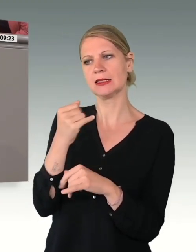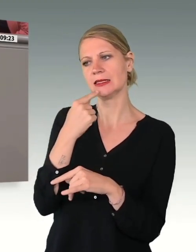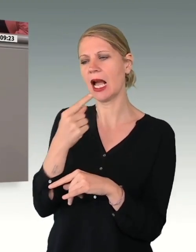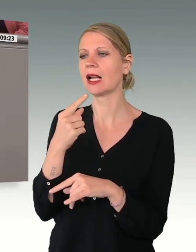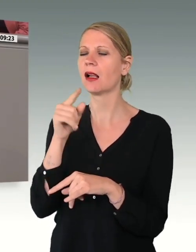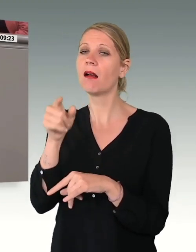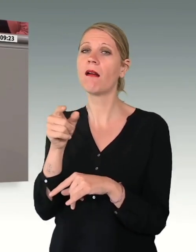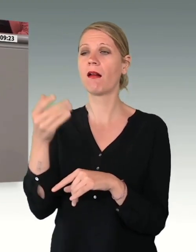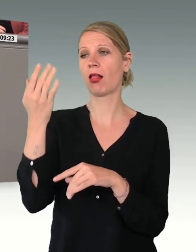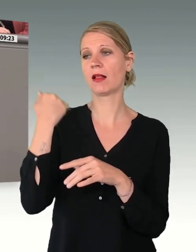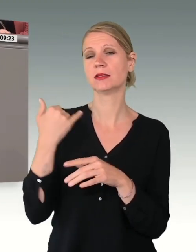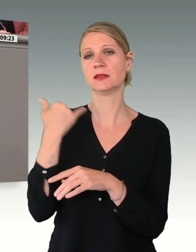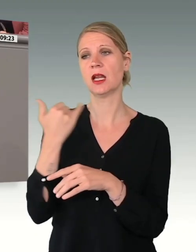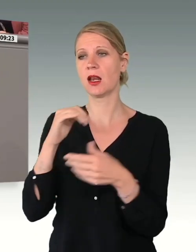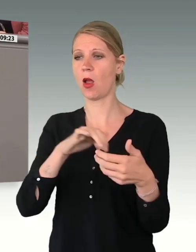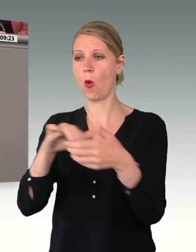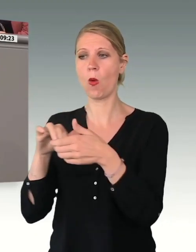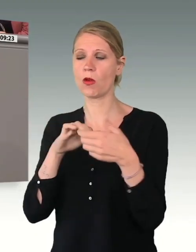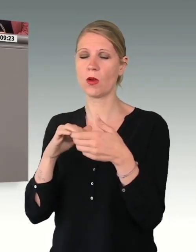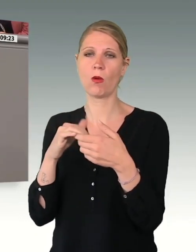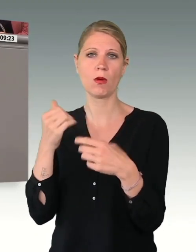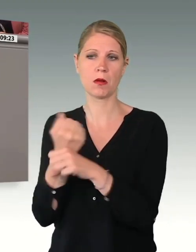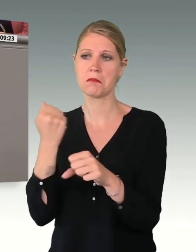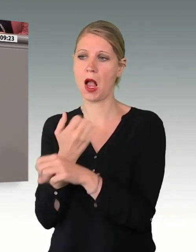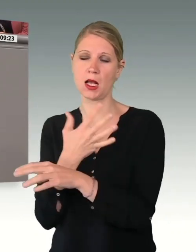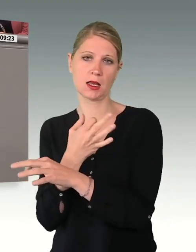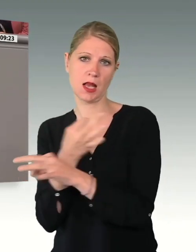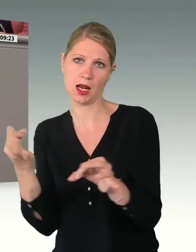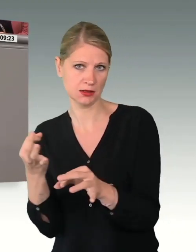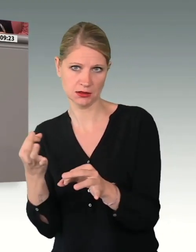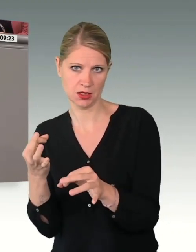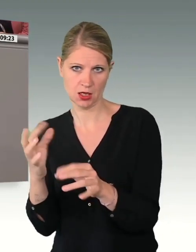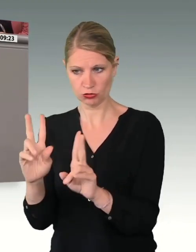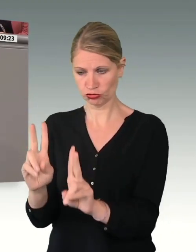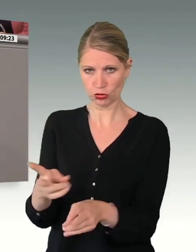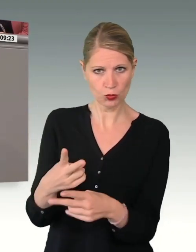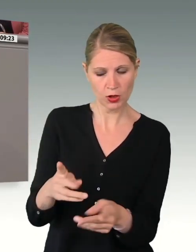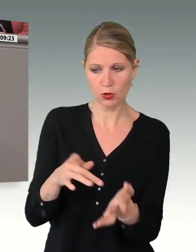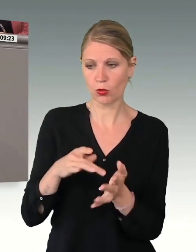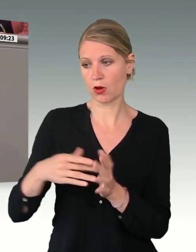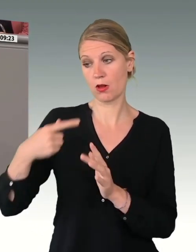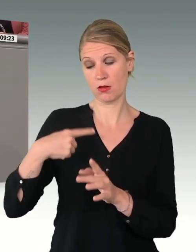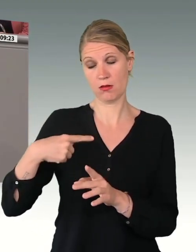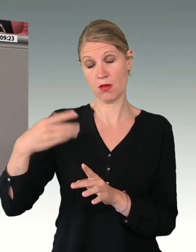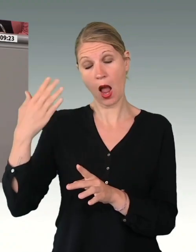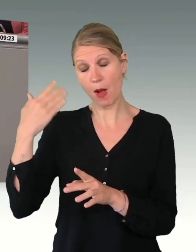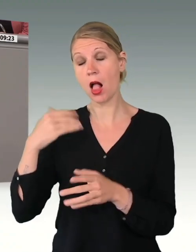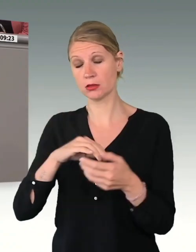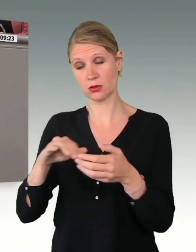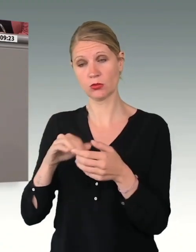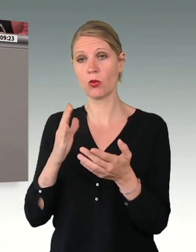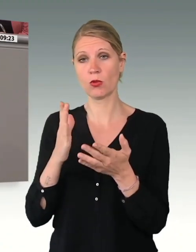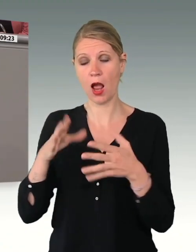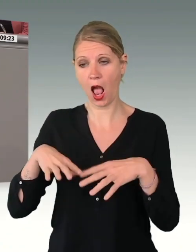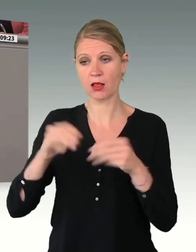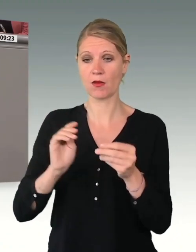angestoßenen Trendwänden zeigen schon länger erste Erfolge. Wir waren auf einem guten Weg, und die